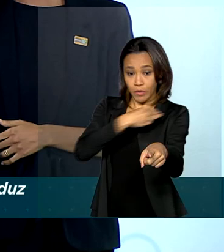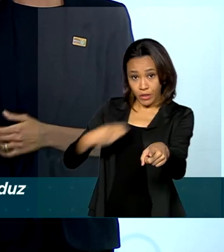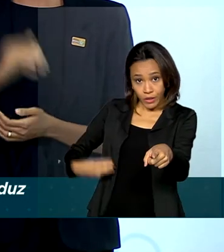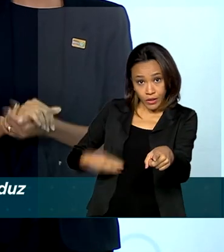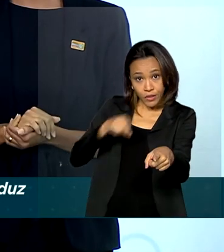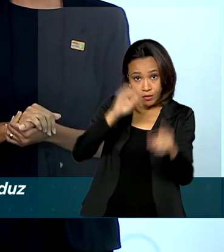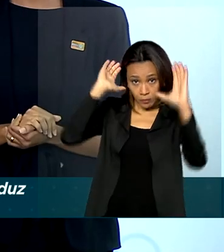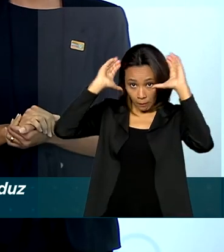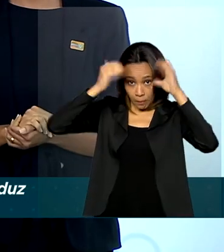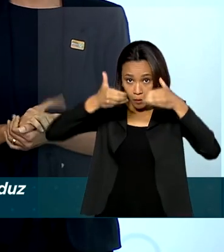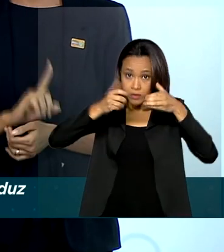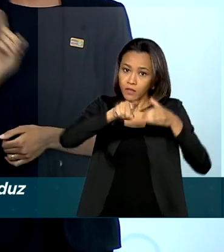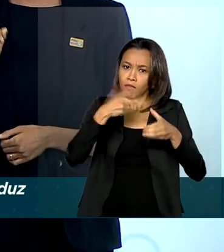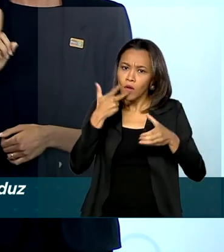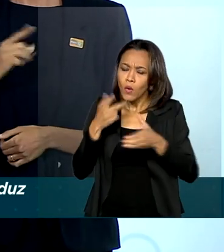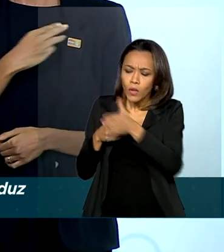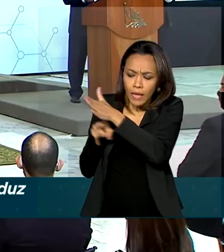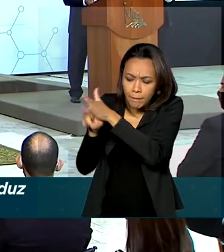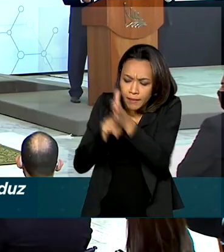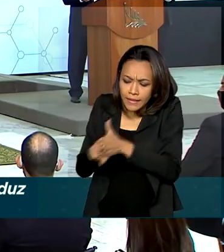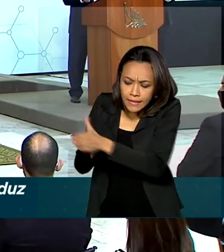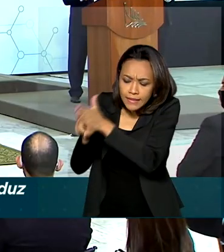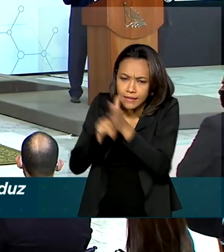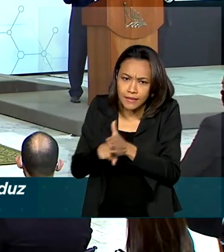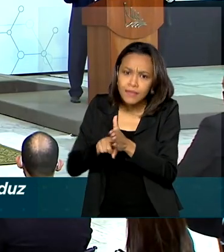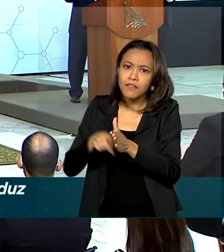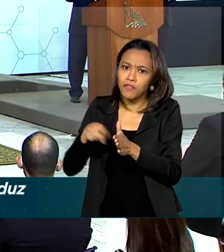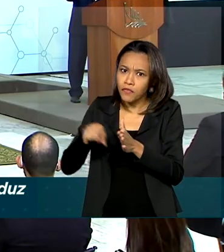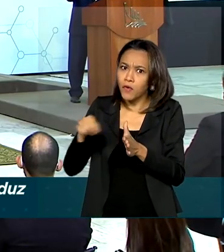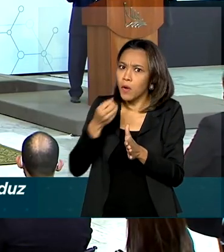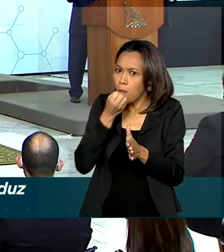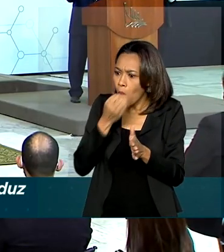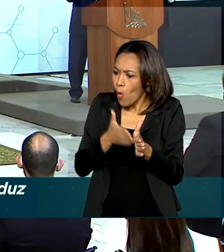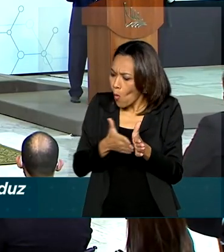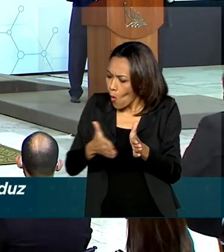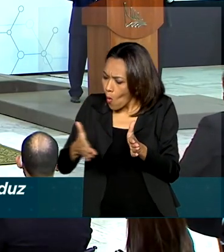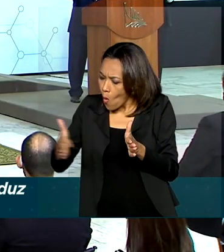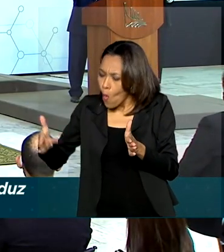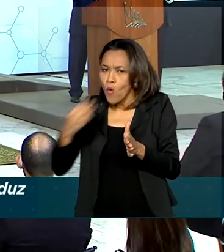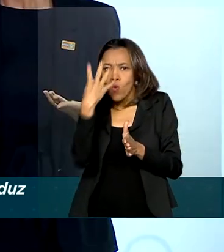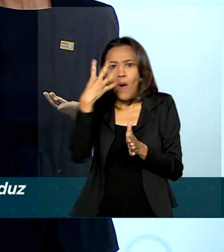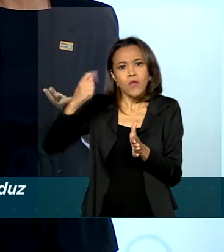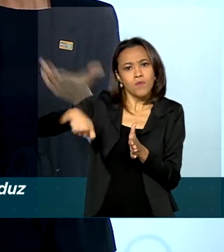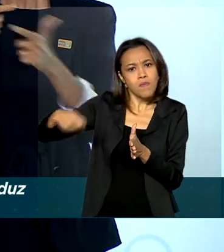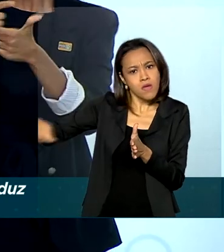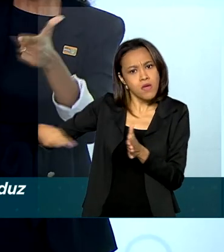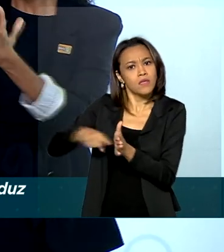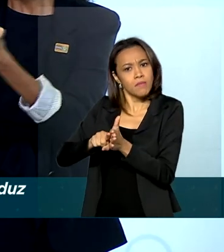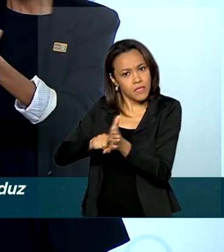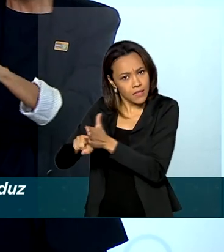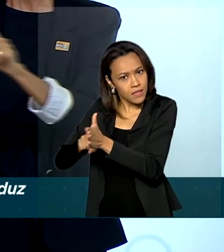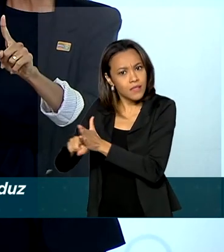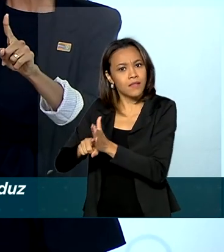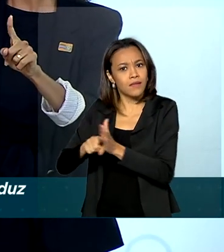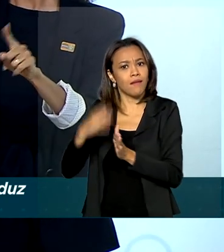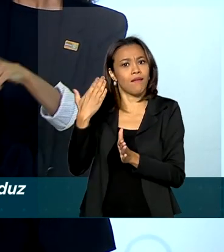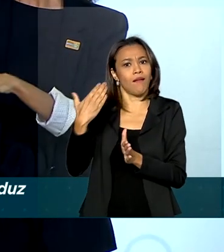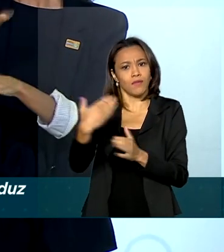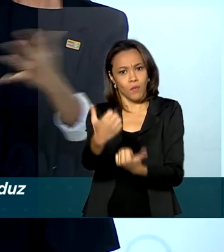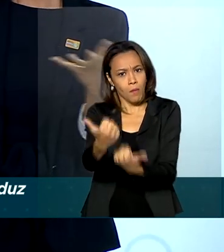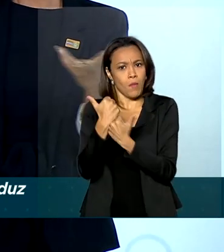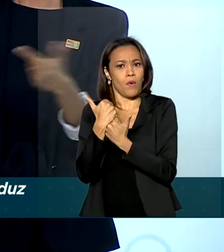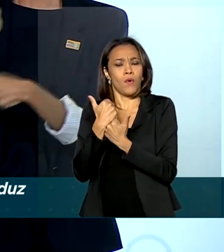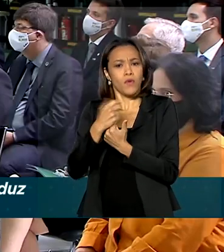considerou que o estudo clínico aconteceu num quadro recorde de quatro meses, graças a uma força-tarefa, e também